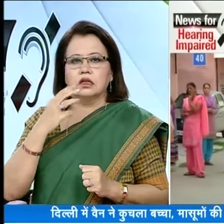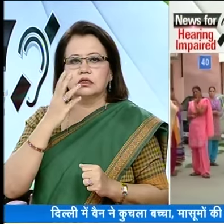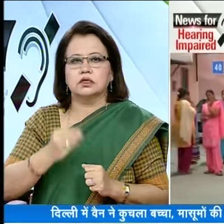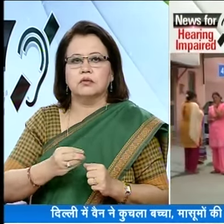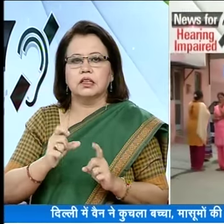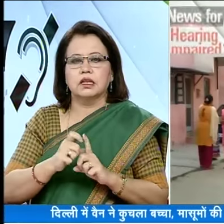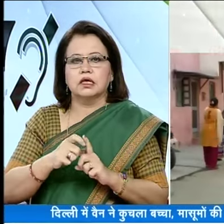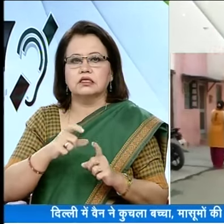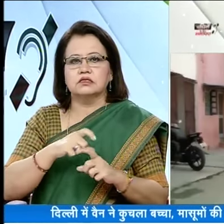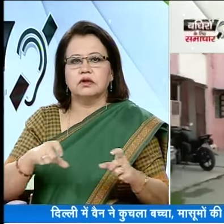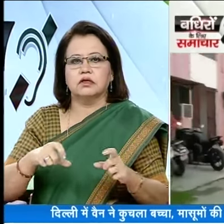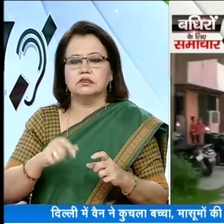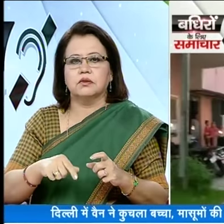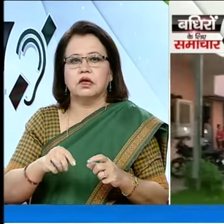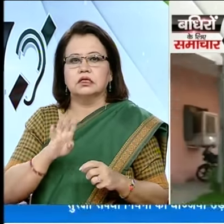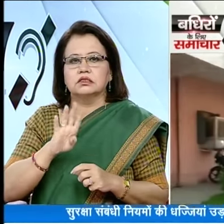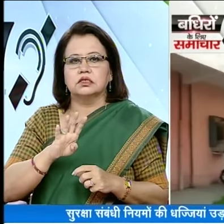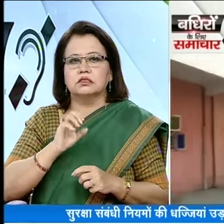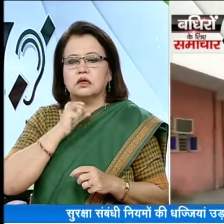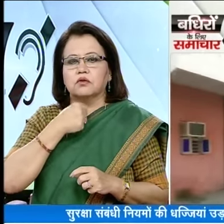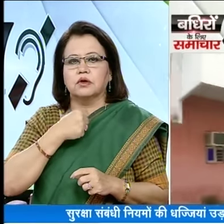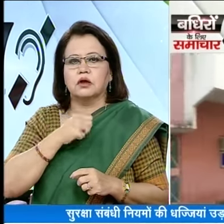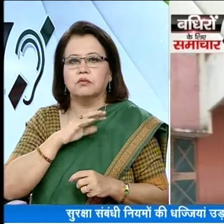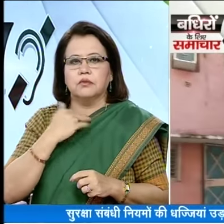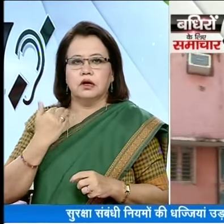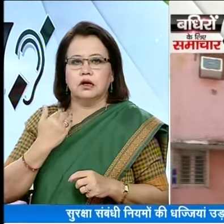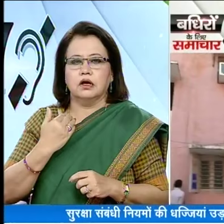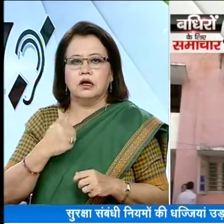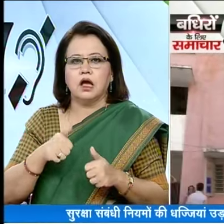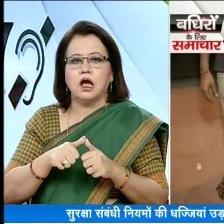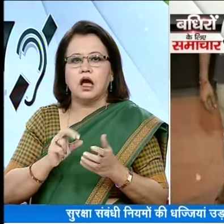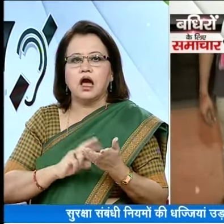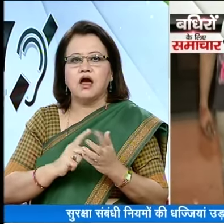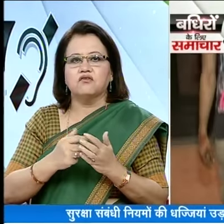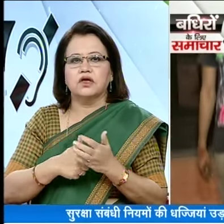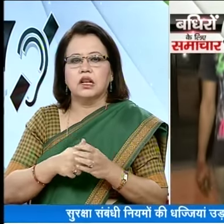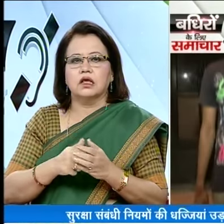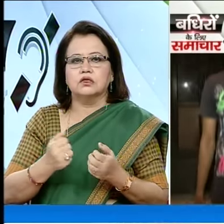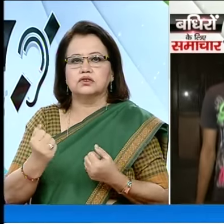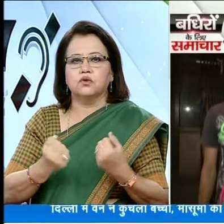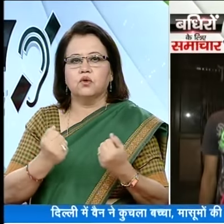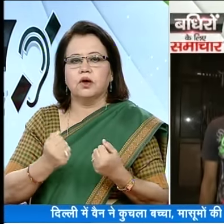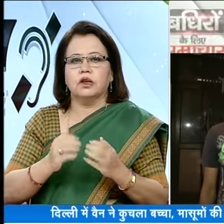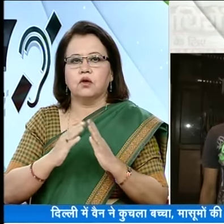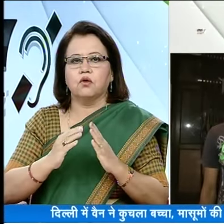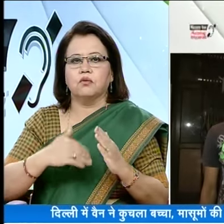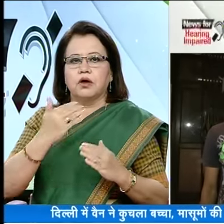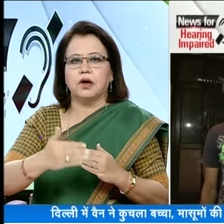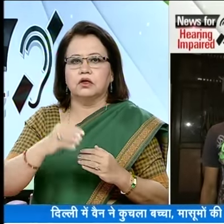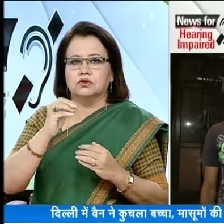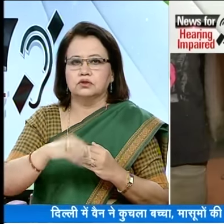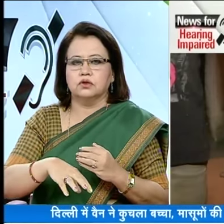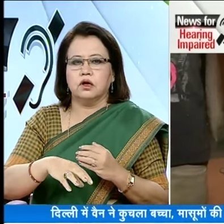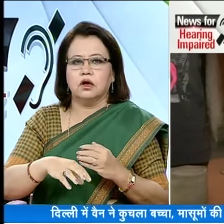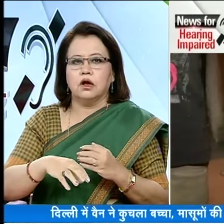शाम दिली के सिविल लाइंस में हुए हादसे में चार साल के बच्चे की मौत हो गई थी अविरल को स्कूल वेन ने घर के बाहर